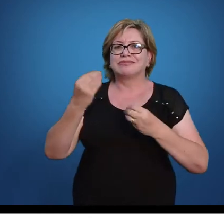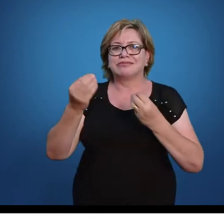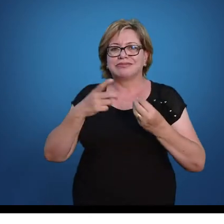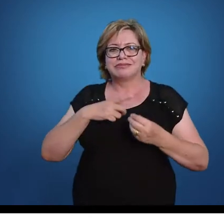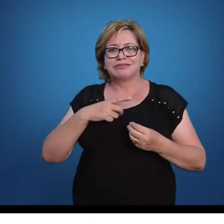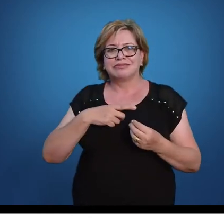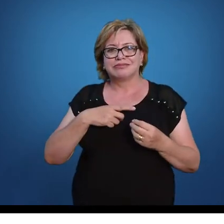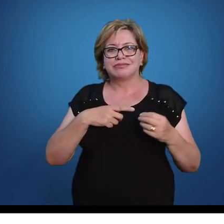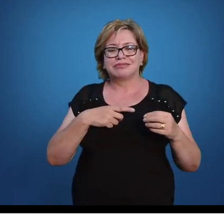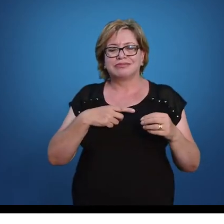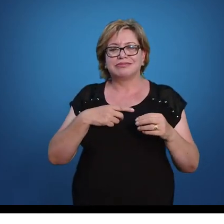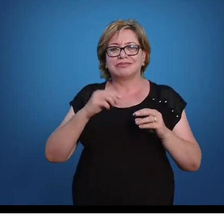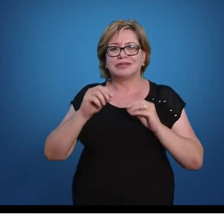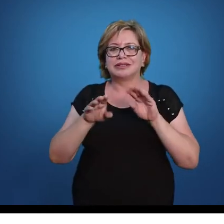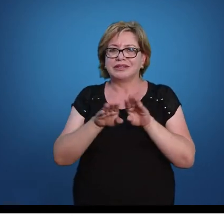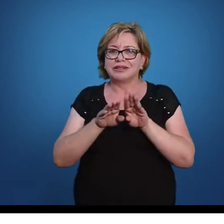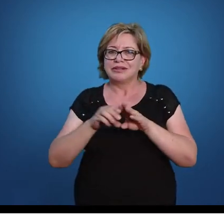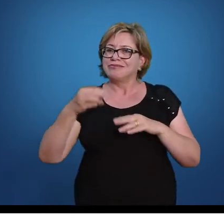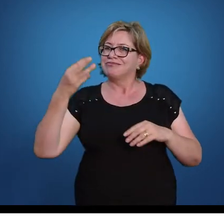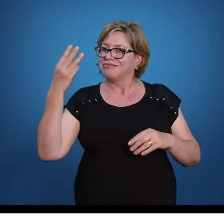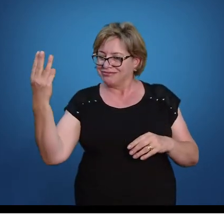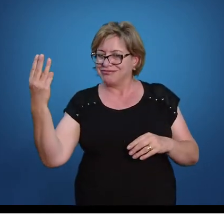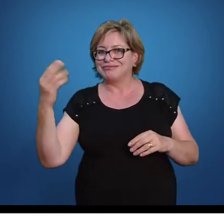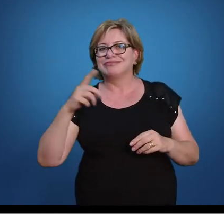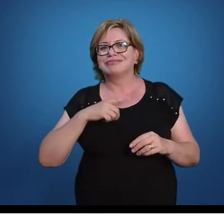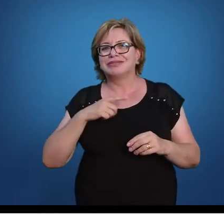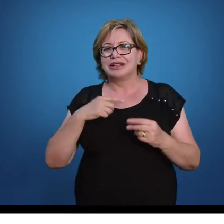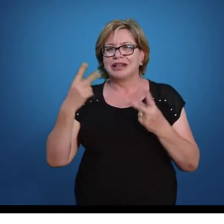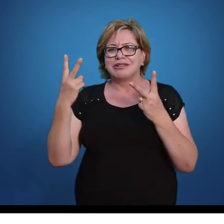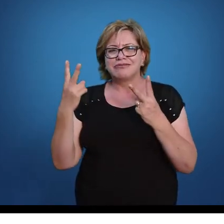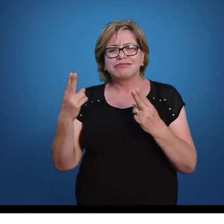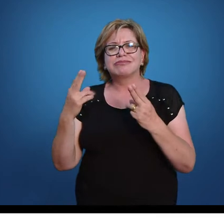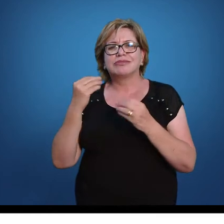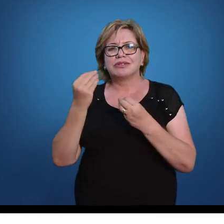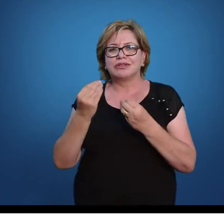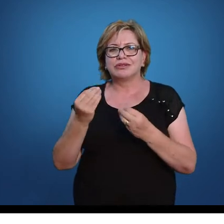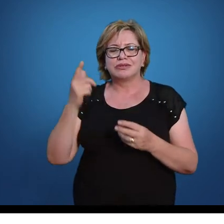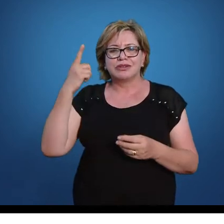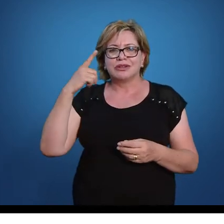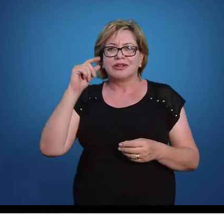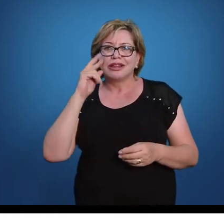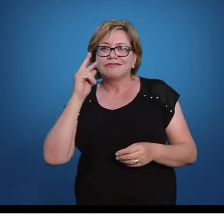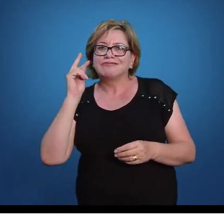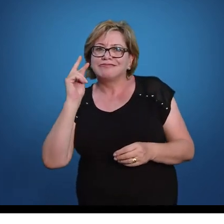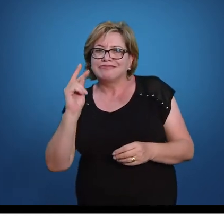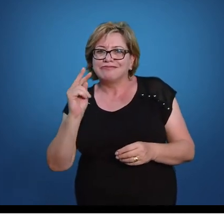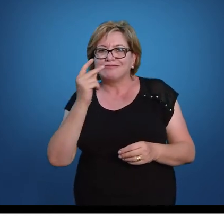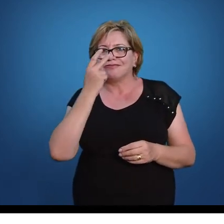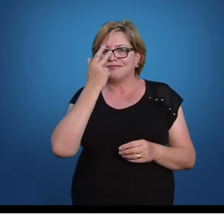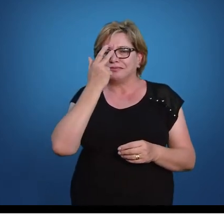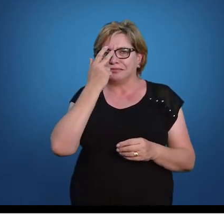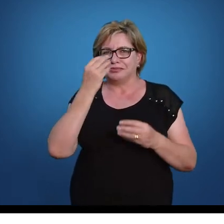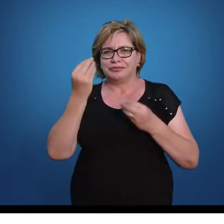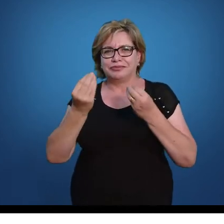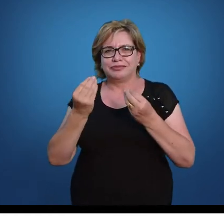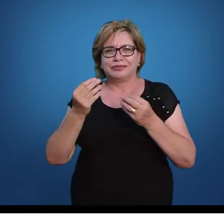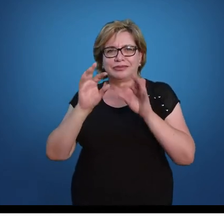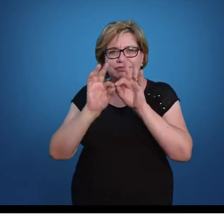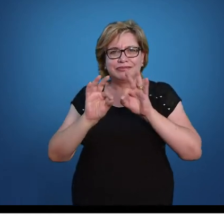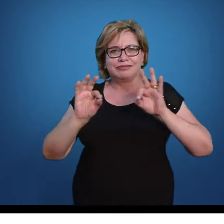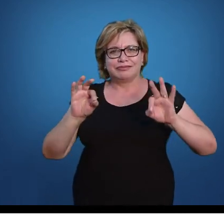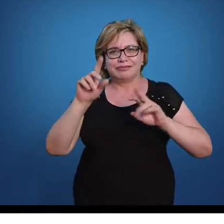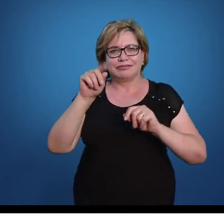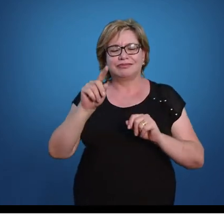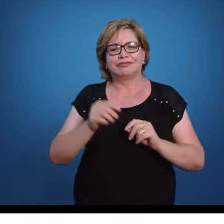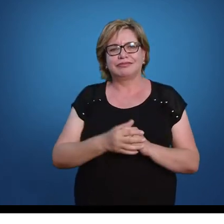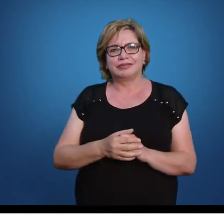está aqui no nosso denominador, e o número 3. Quando você consegue visualizar esse número, é simples.